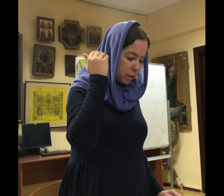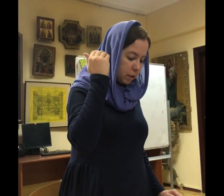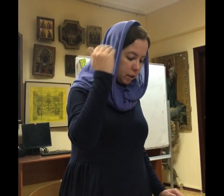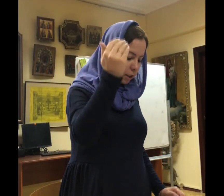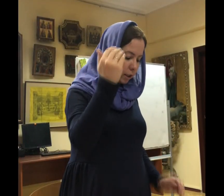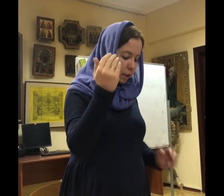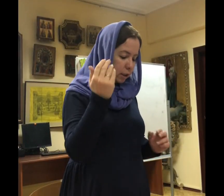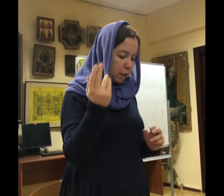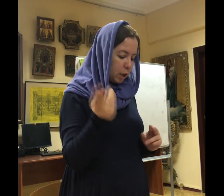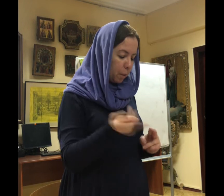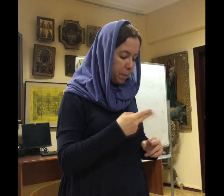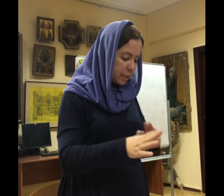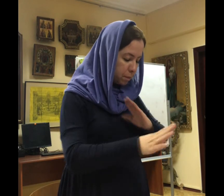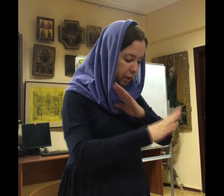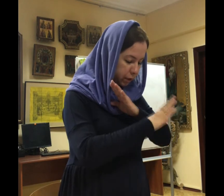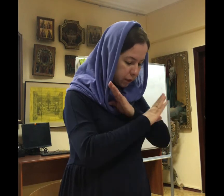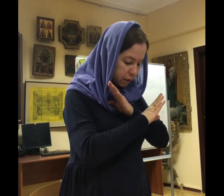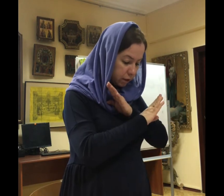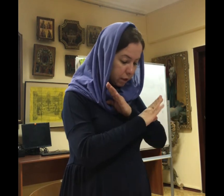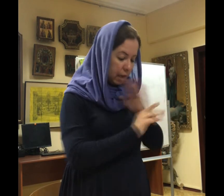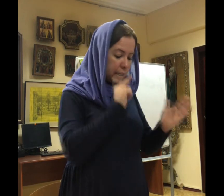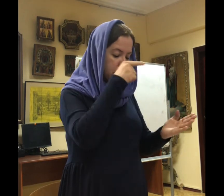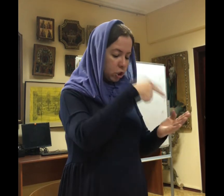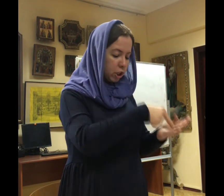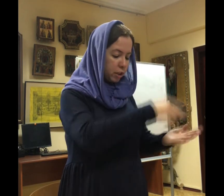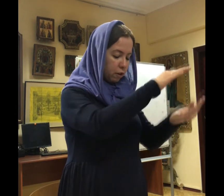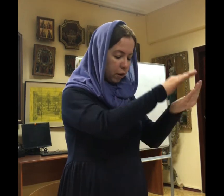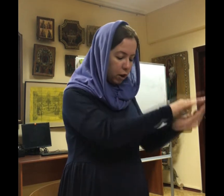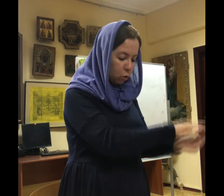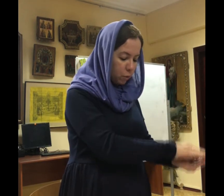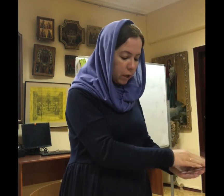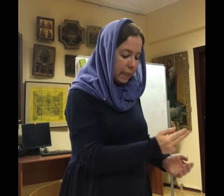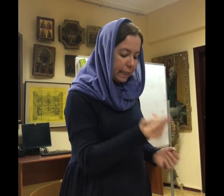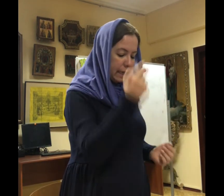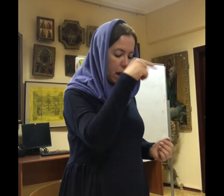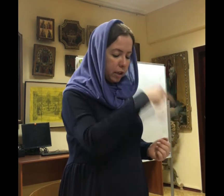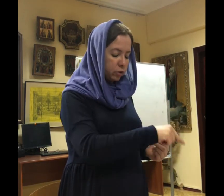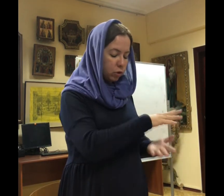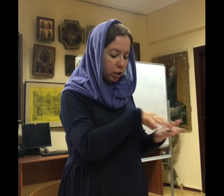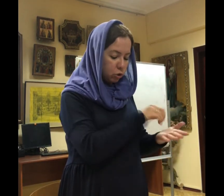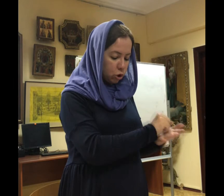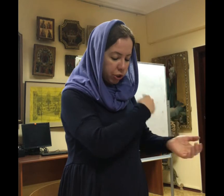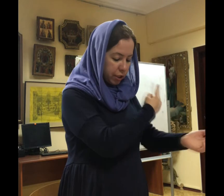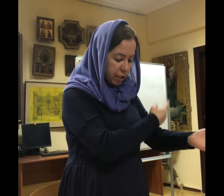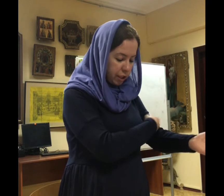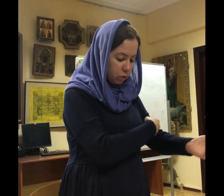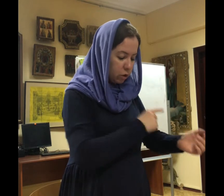Ты, бессмертный, сошел во гроб и Адову разрушил силу